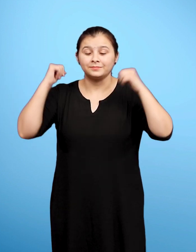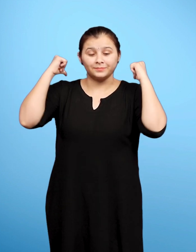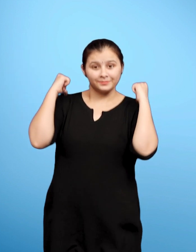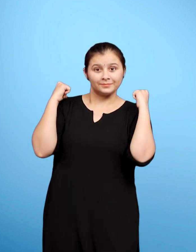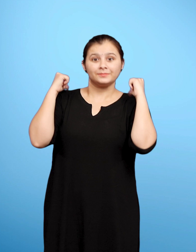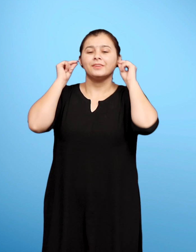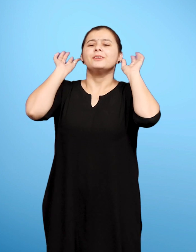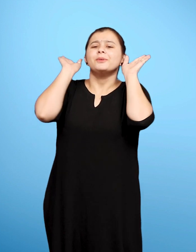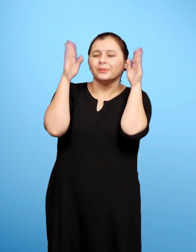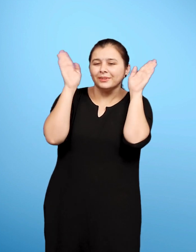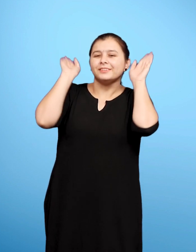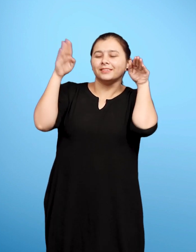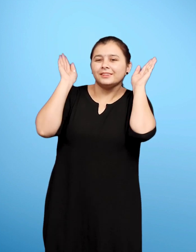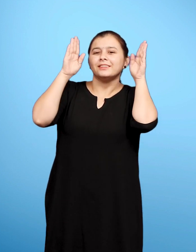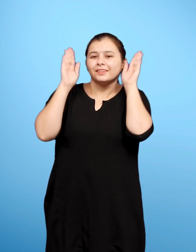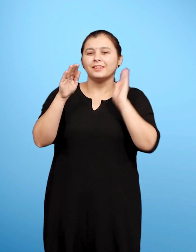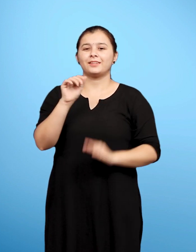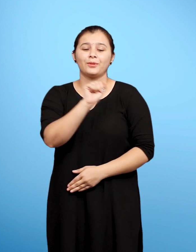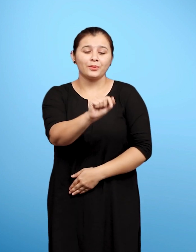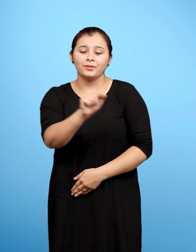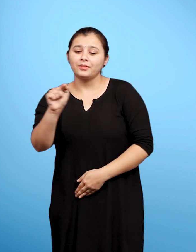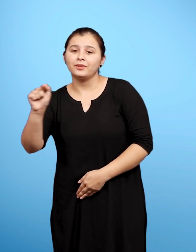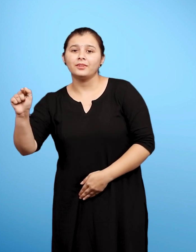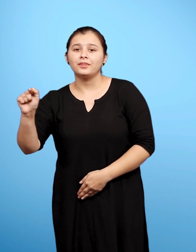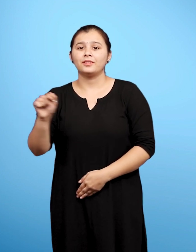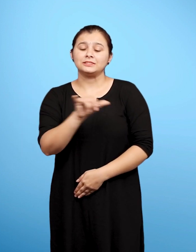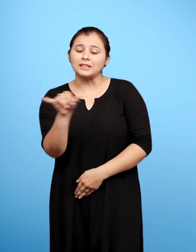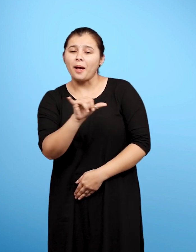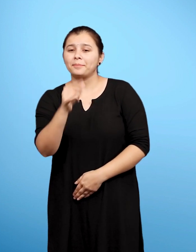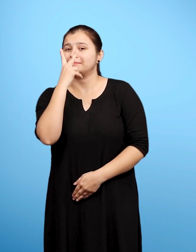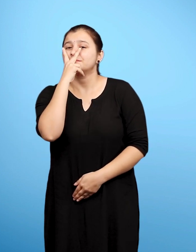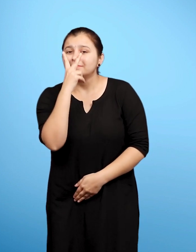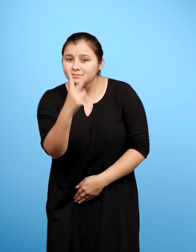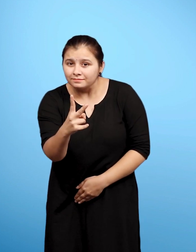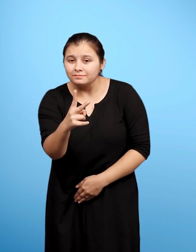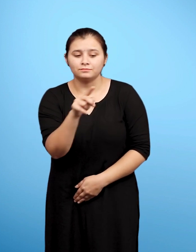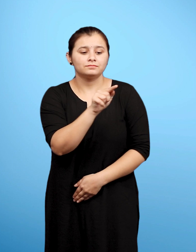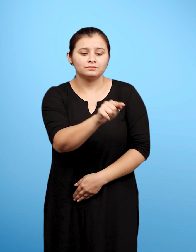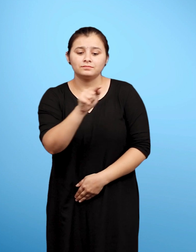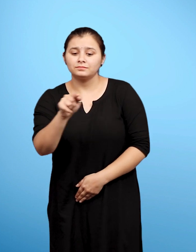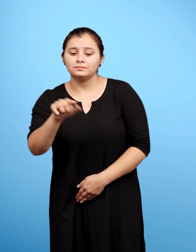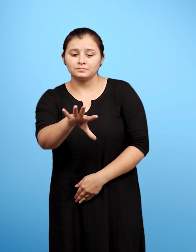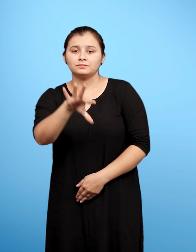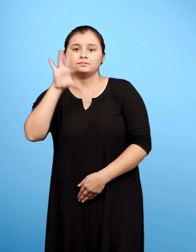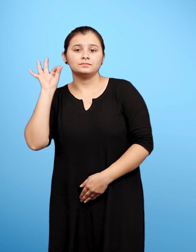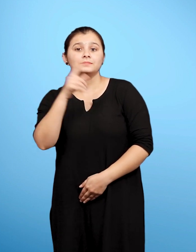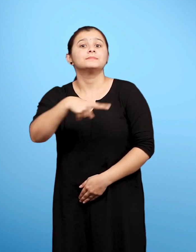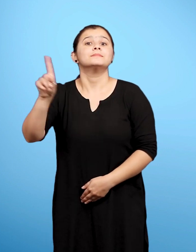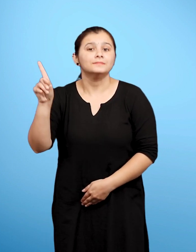कान हिलाता हाथी रिक्त स्थान जैसा दिखता था इस वाक्य को पूरा करने के लिए